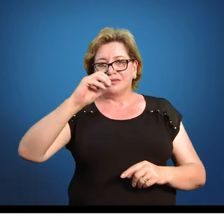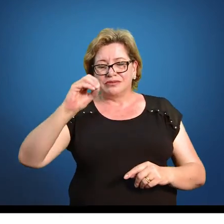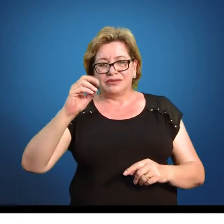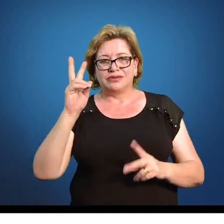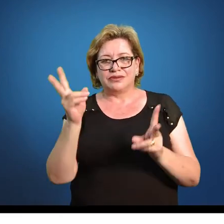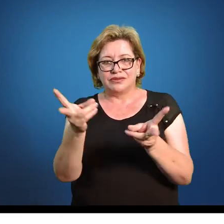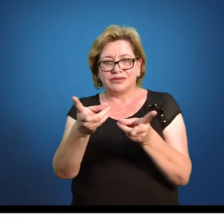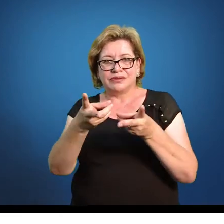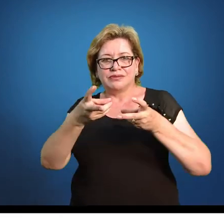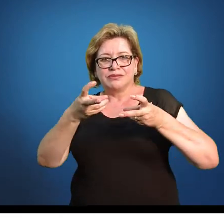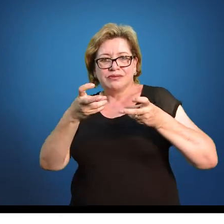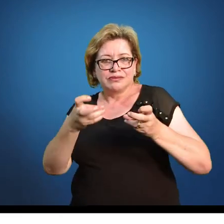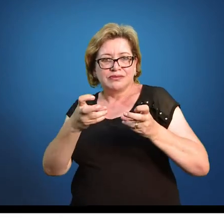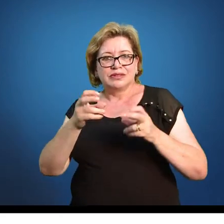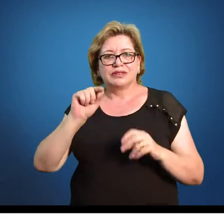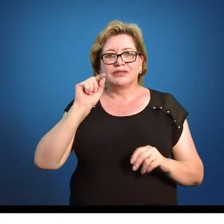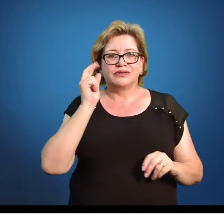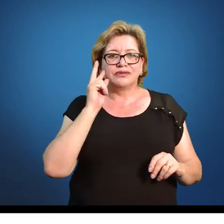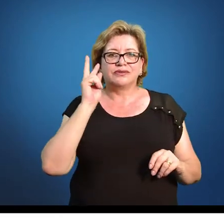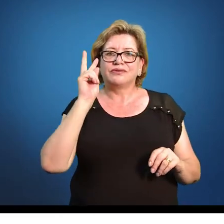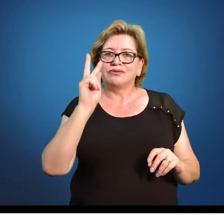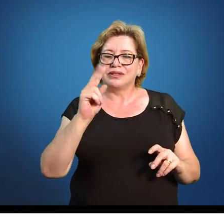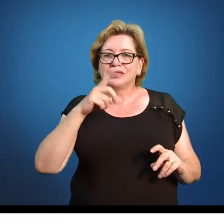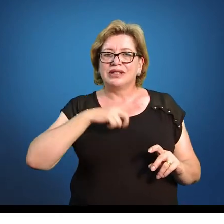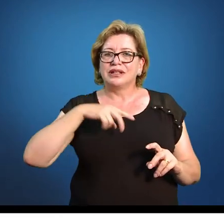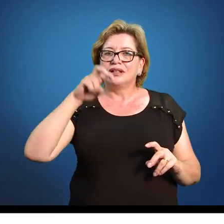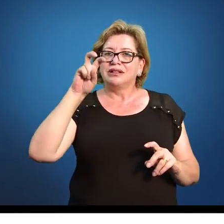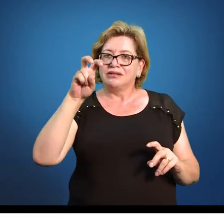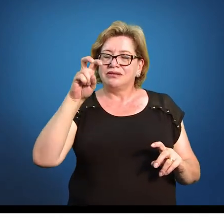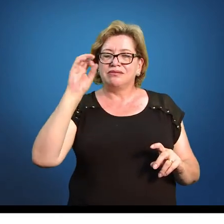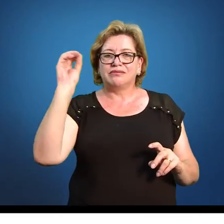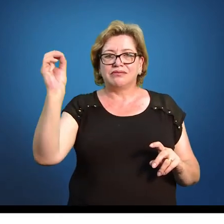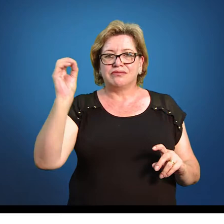no final vai dar 5.